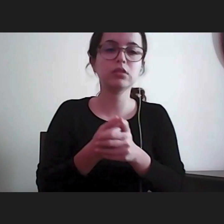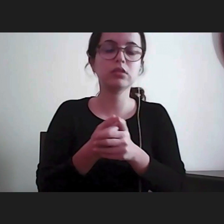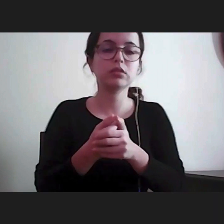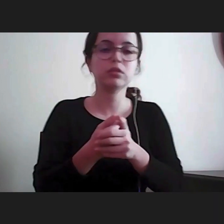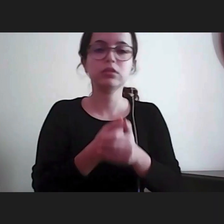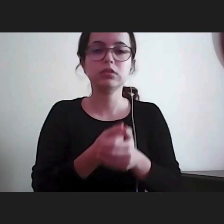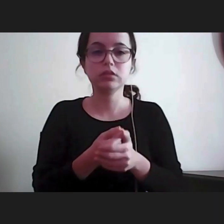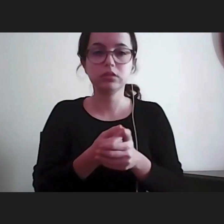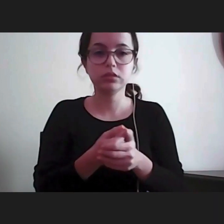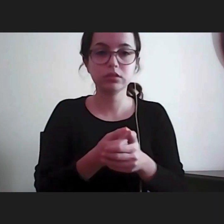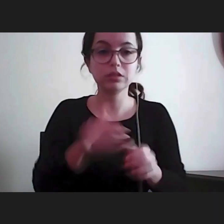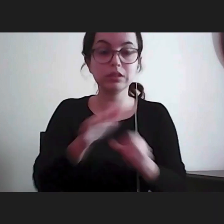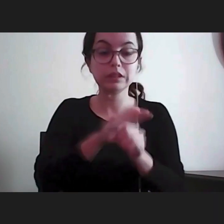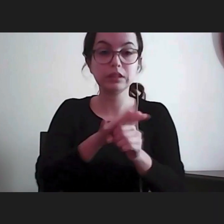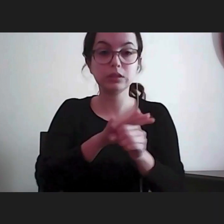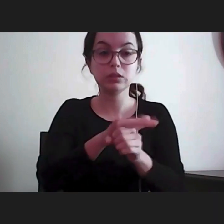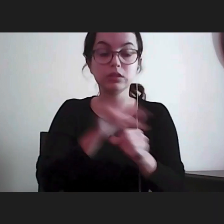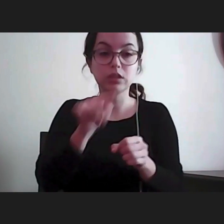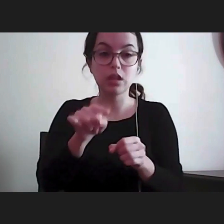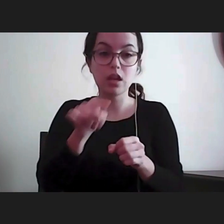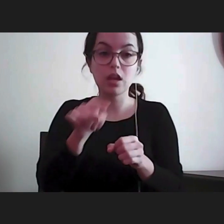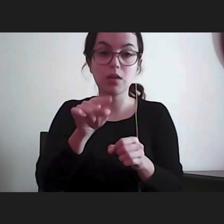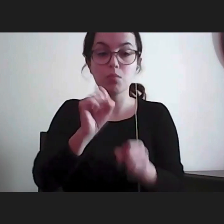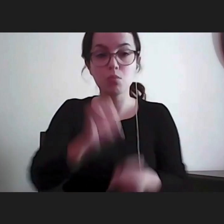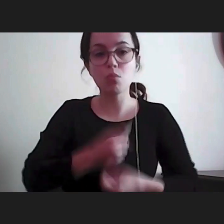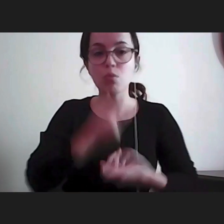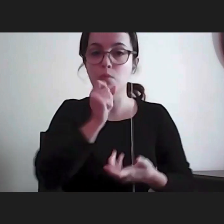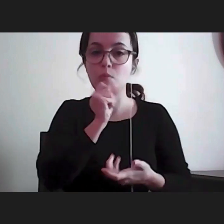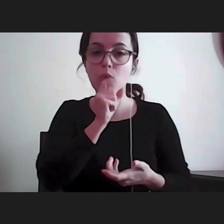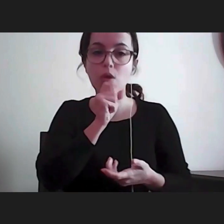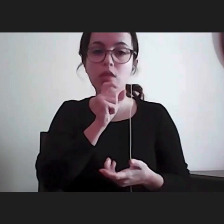à situação concreta que tem perante si. Está bem?